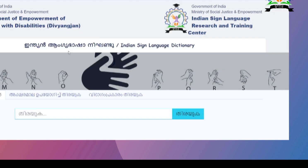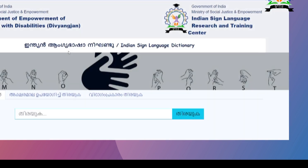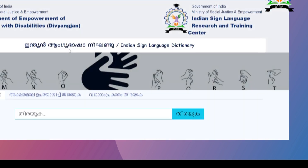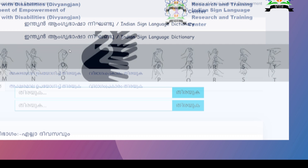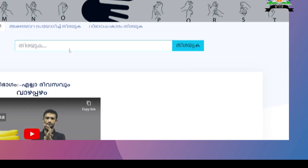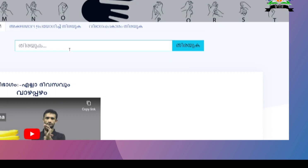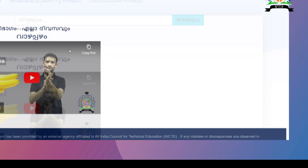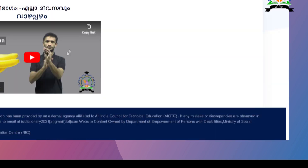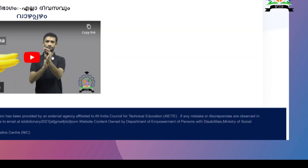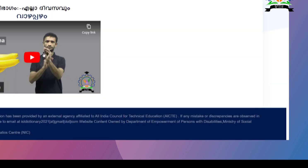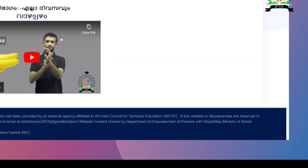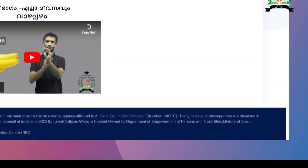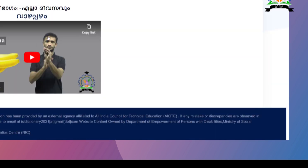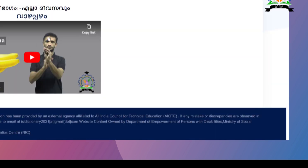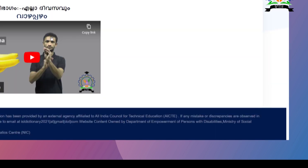जा सकता